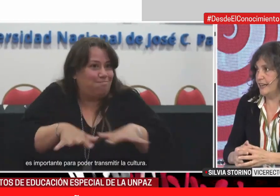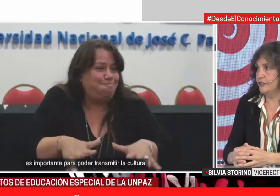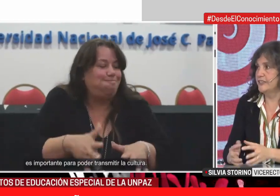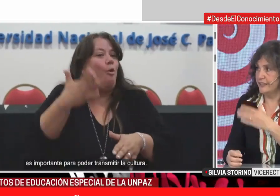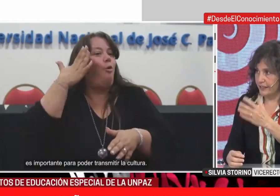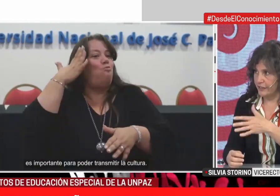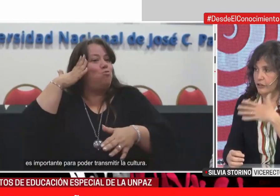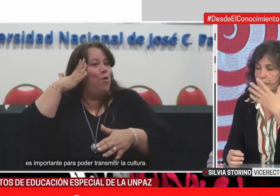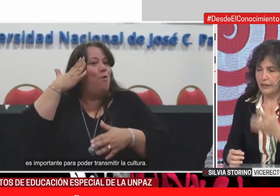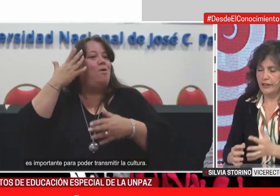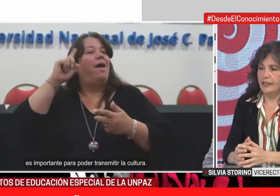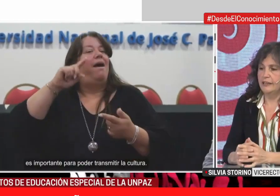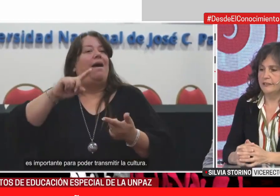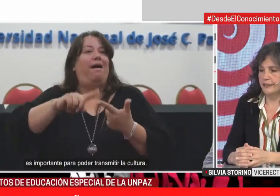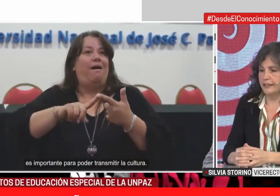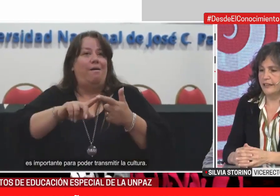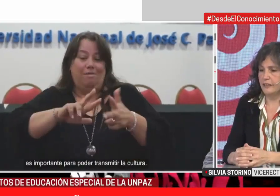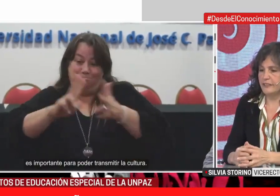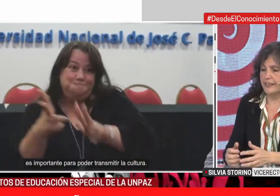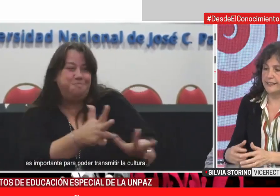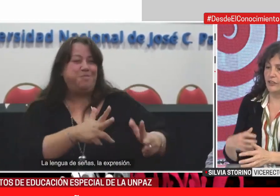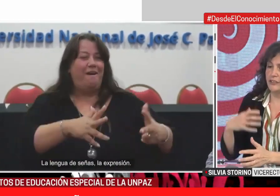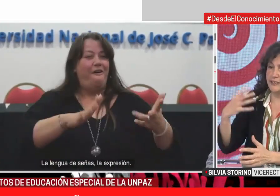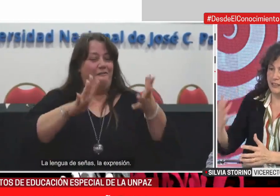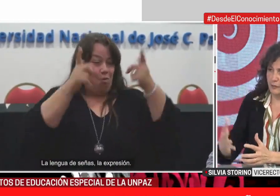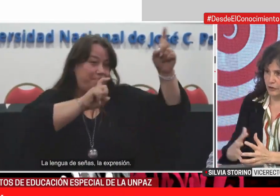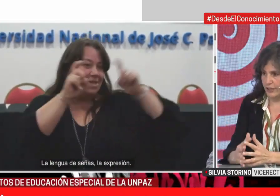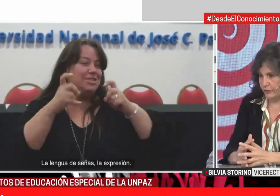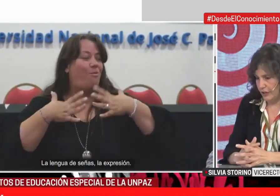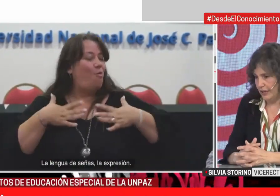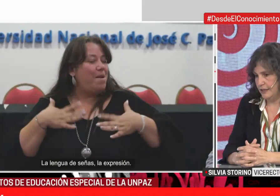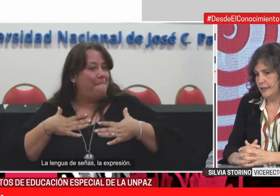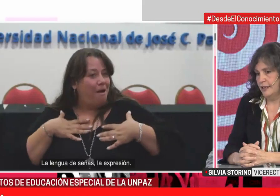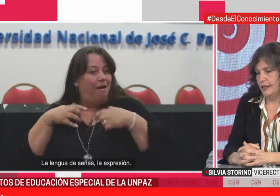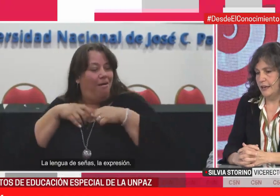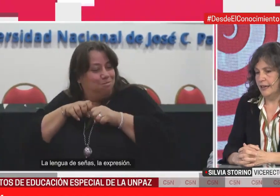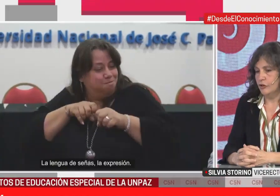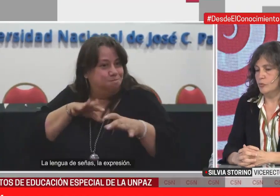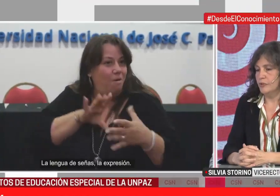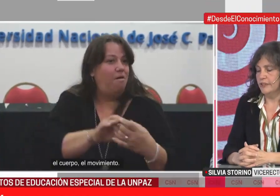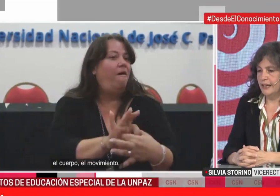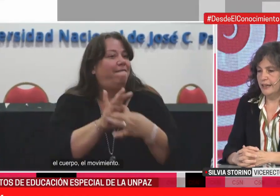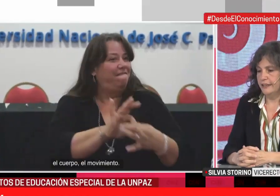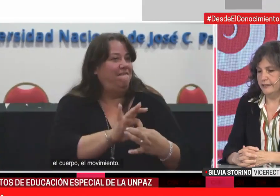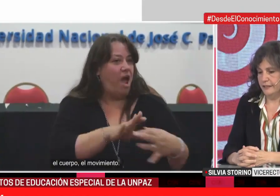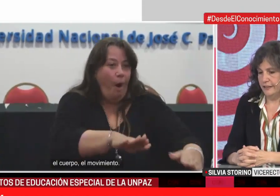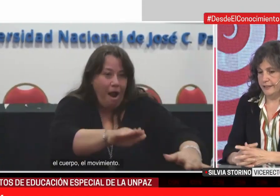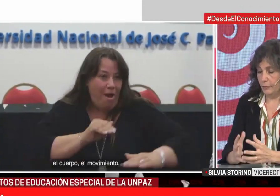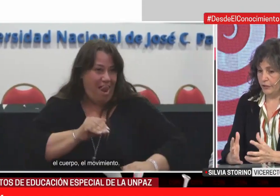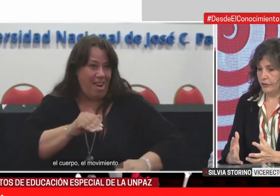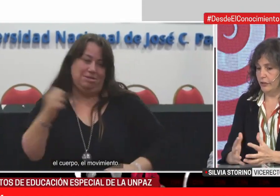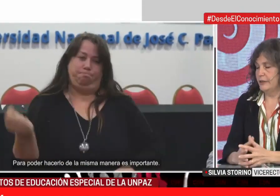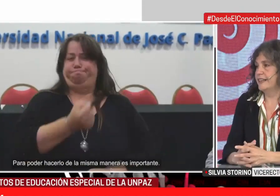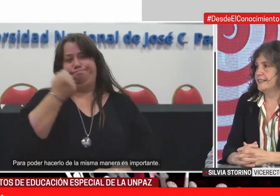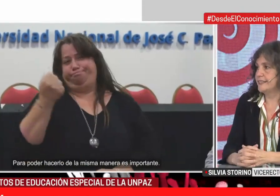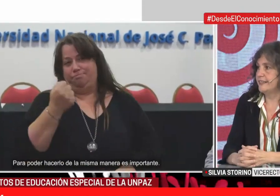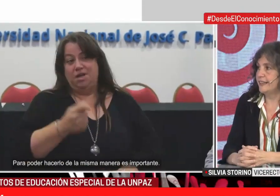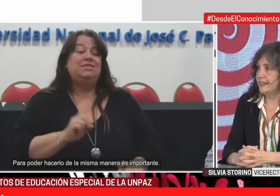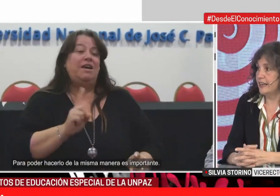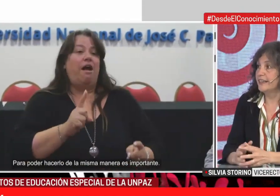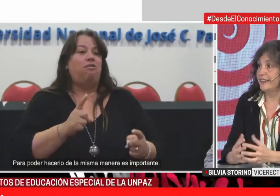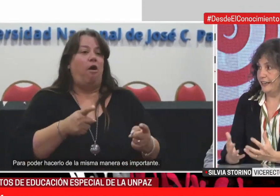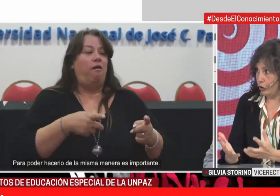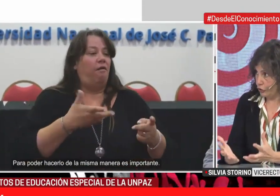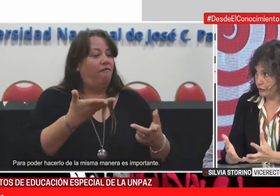enseñando, de seguir teniendo las tareas de investigación, de seguir apoyando a la comunidad en ese momento de emergencia